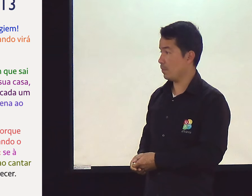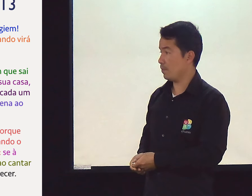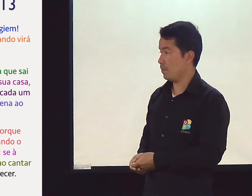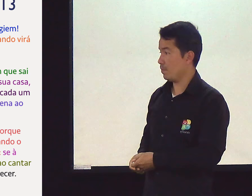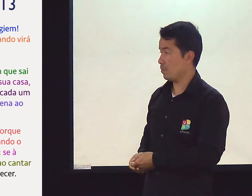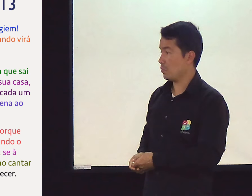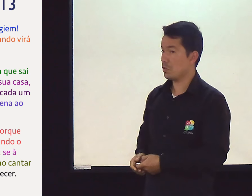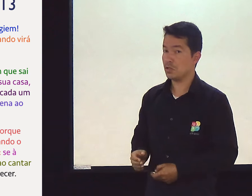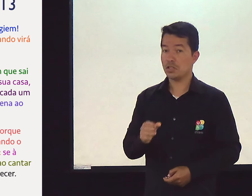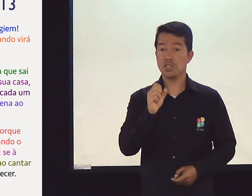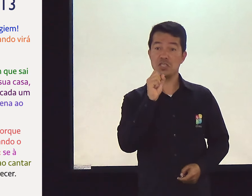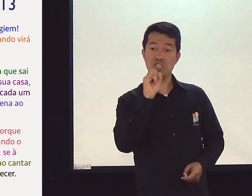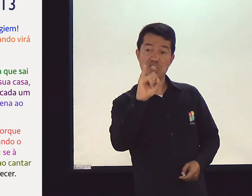Se é à tarde.